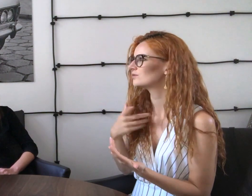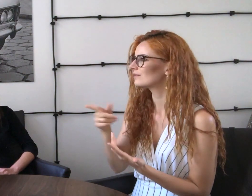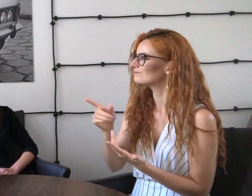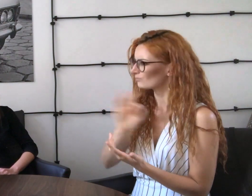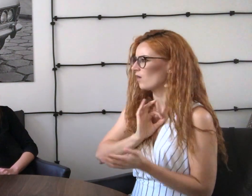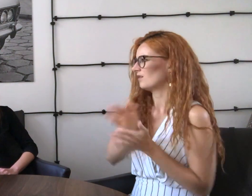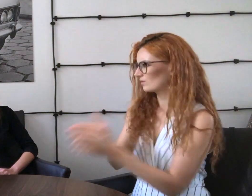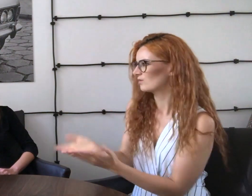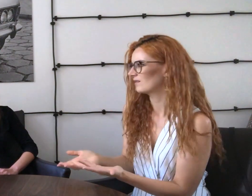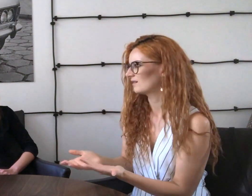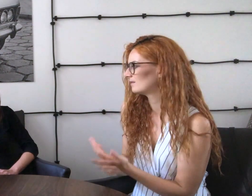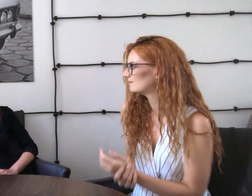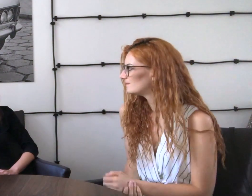aktorska to jest moja droga.